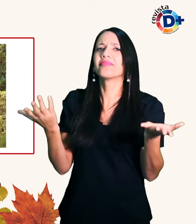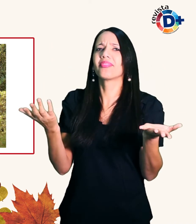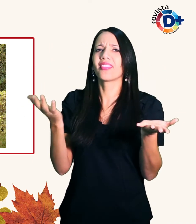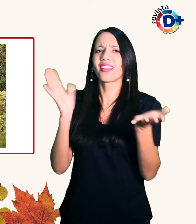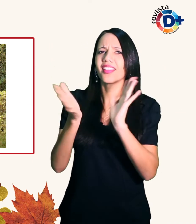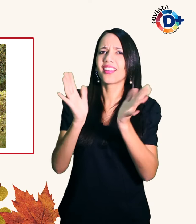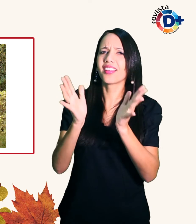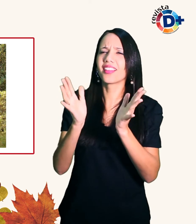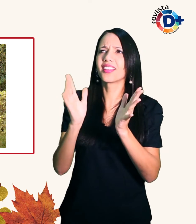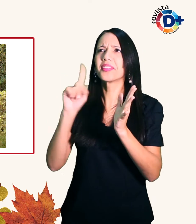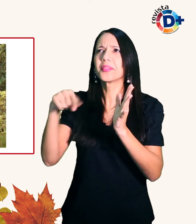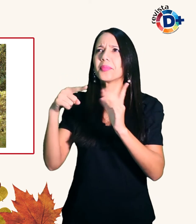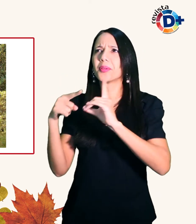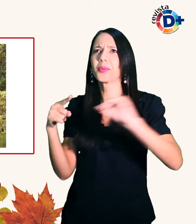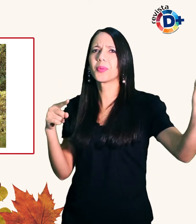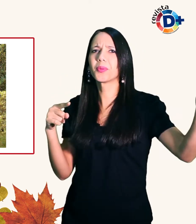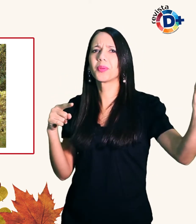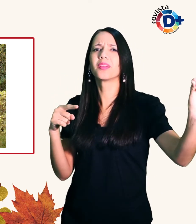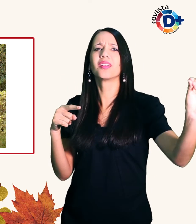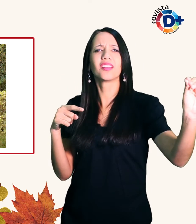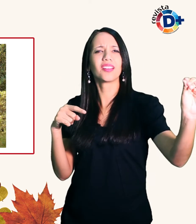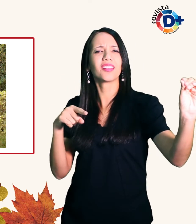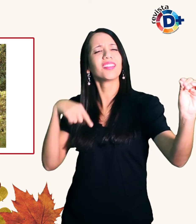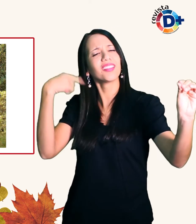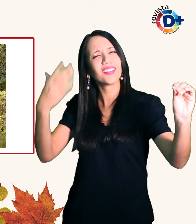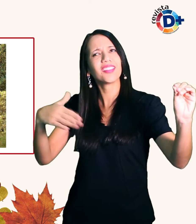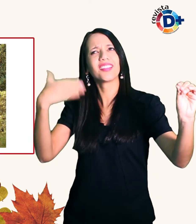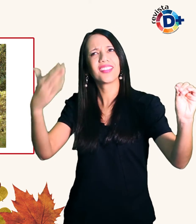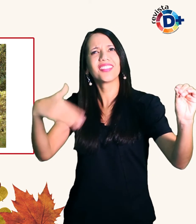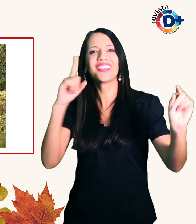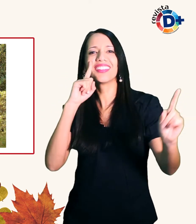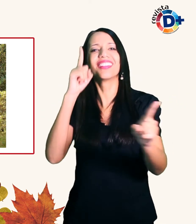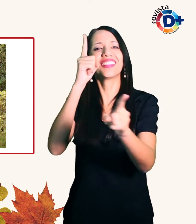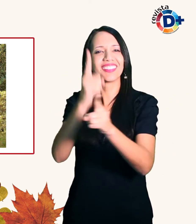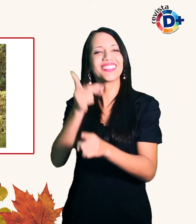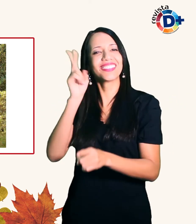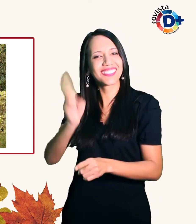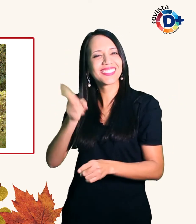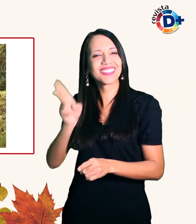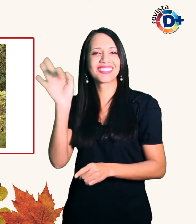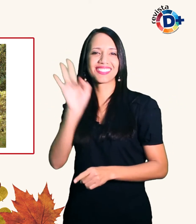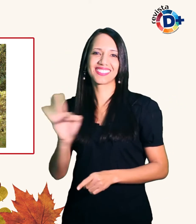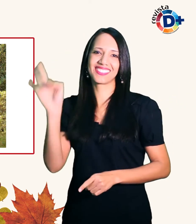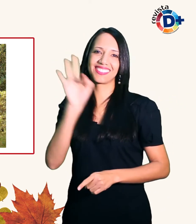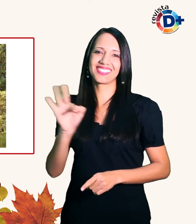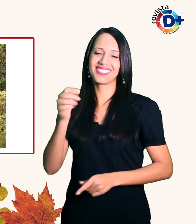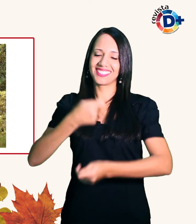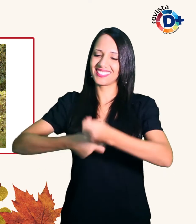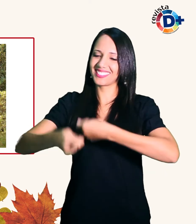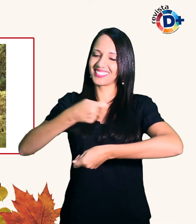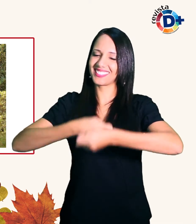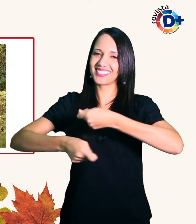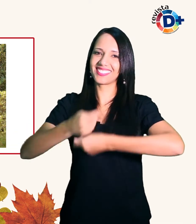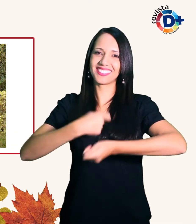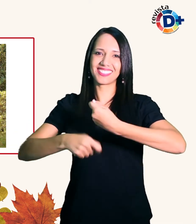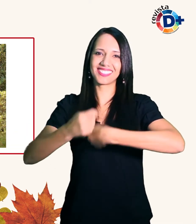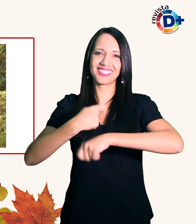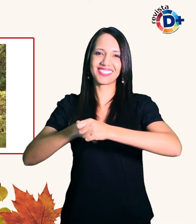anos mais tarde reencontraram-se na mesma faculdade de administração Quis a vida que